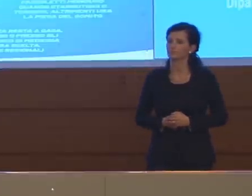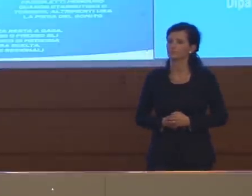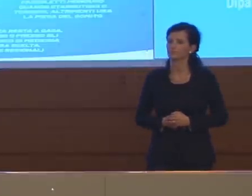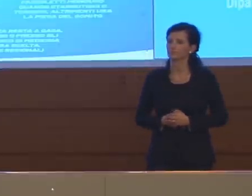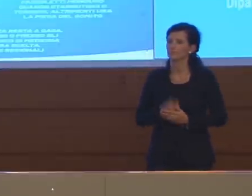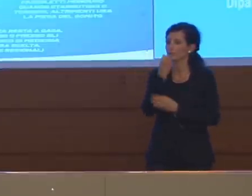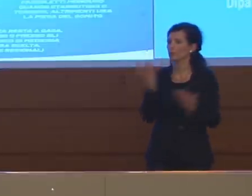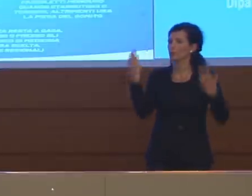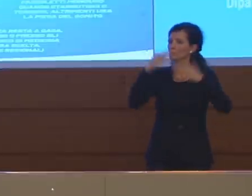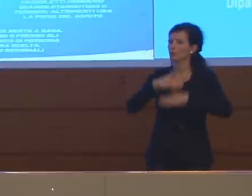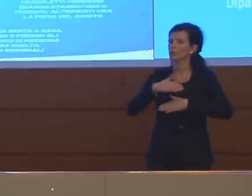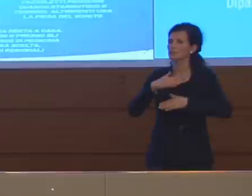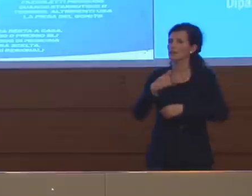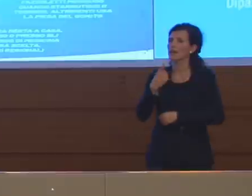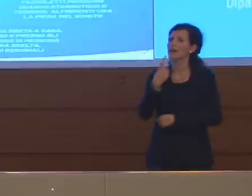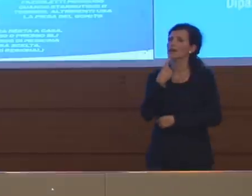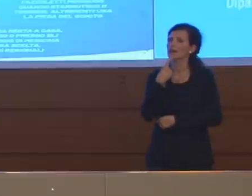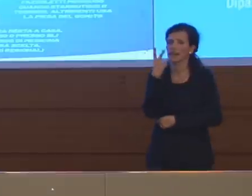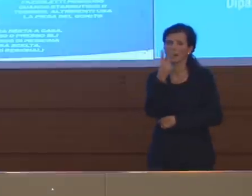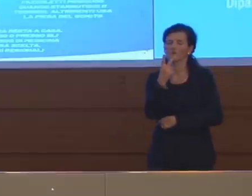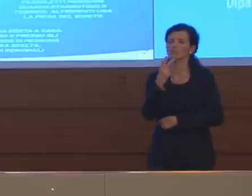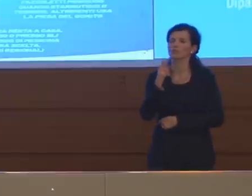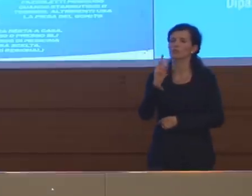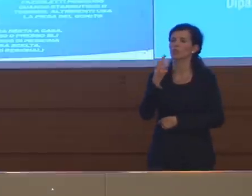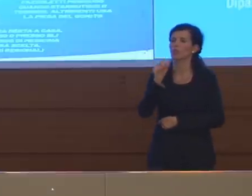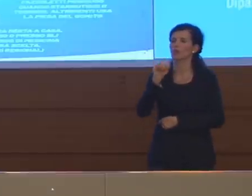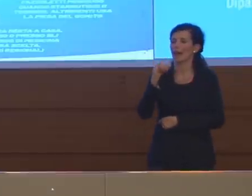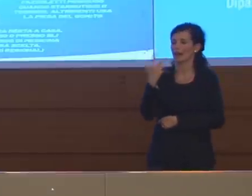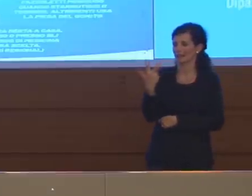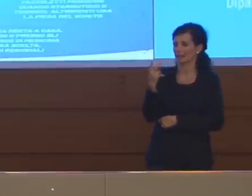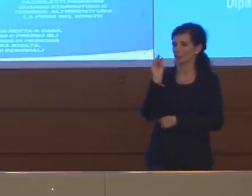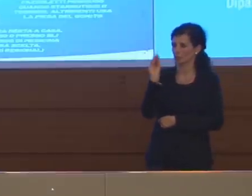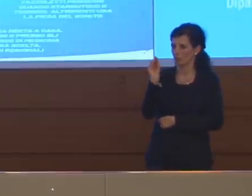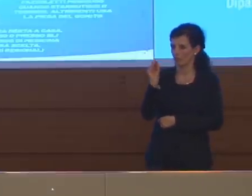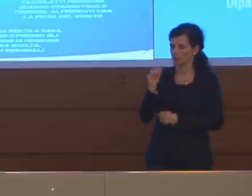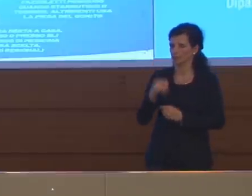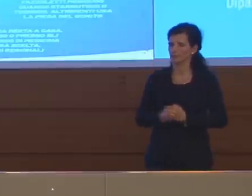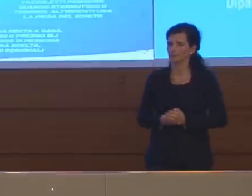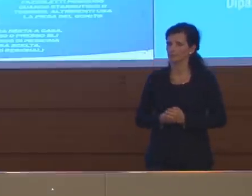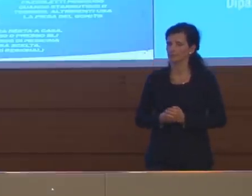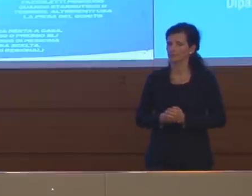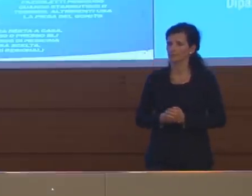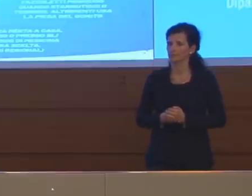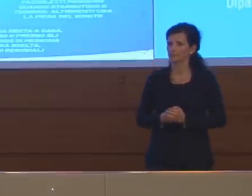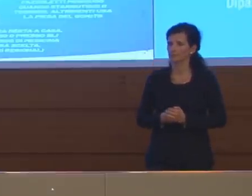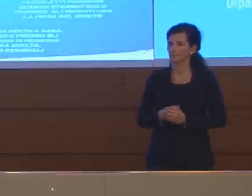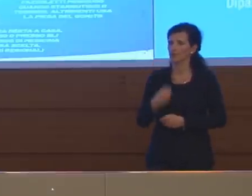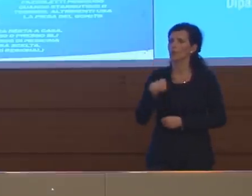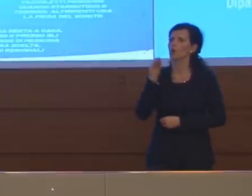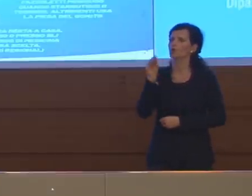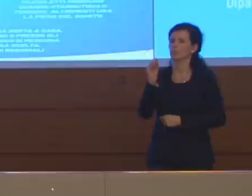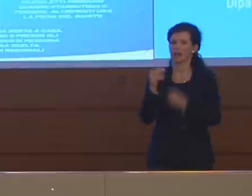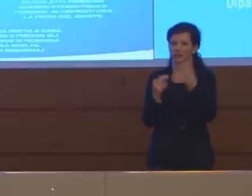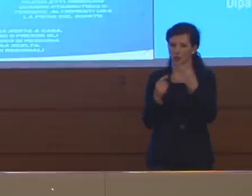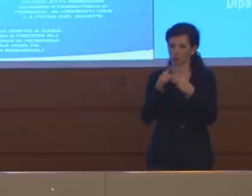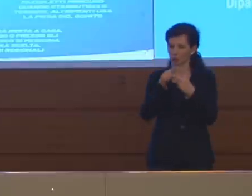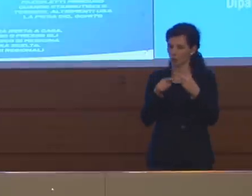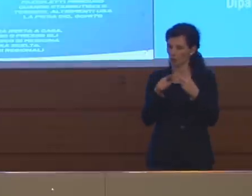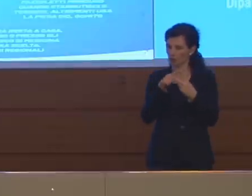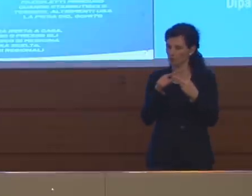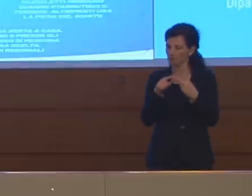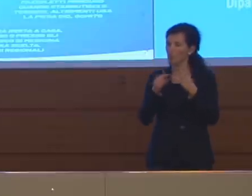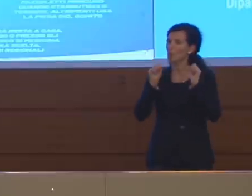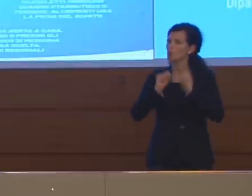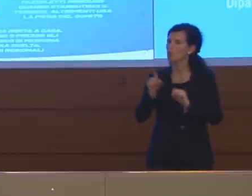Buonasera Filomena Rorro, chi l'ha visto Rai 3? Due domande, una per lei Professor Brusaferro. Intanto se ci può